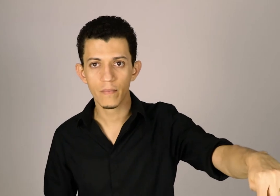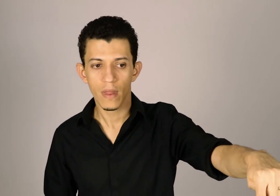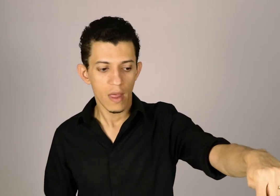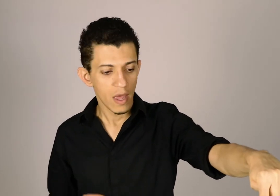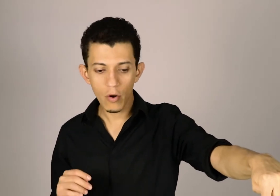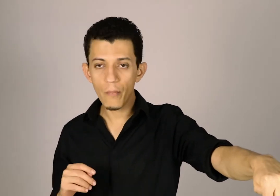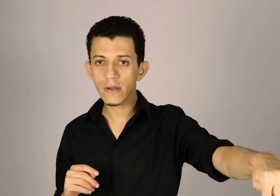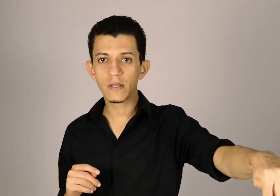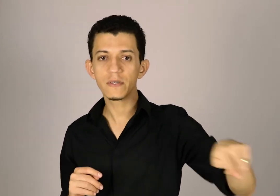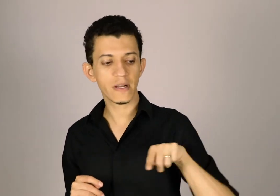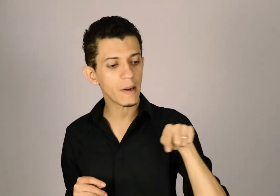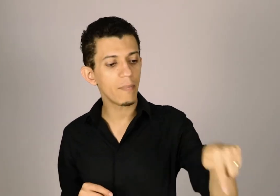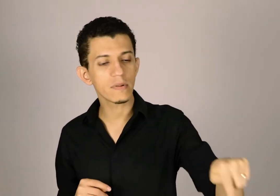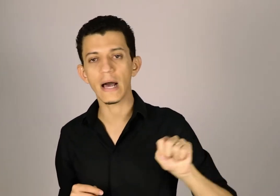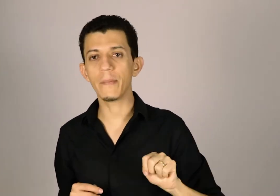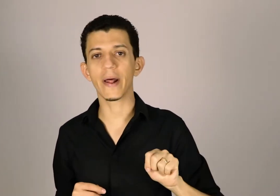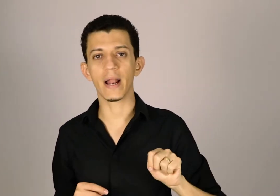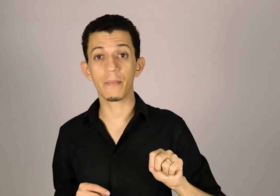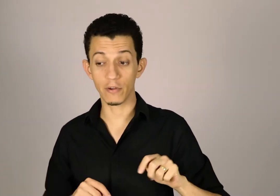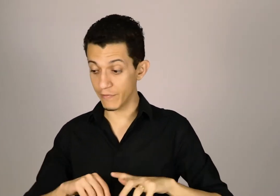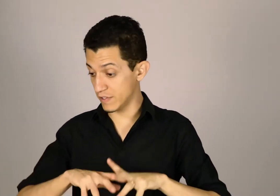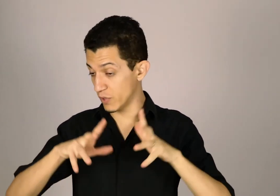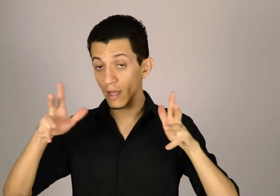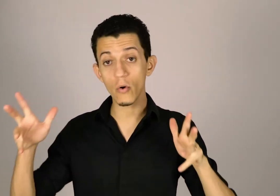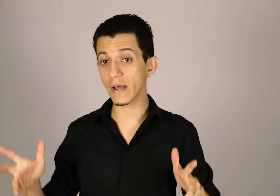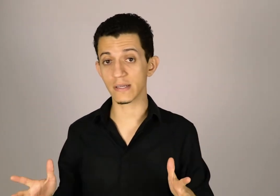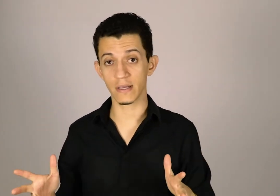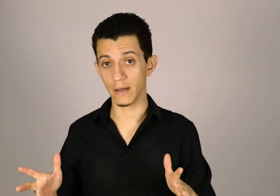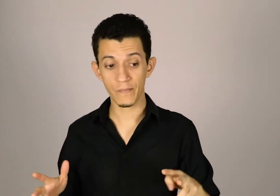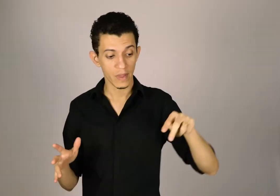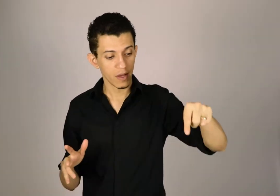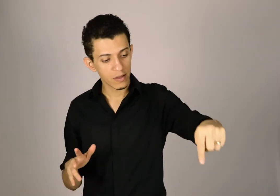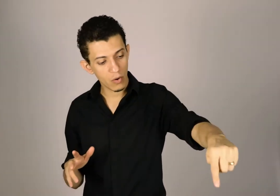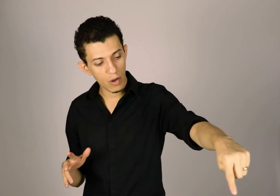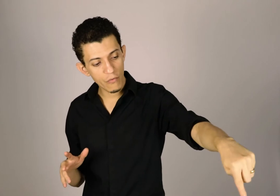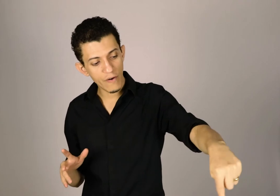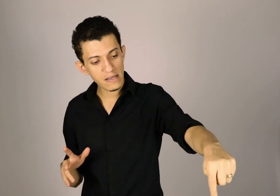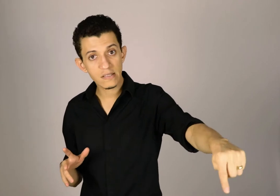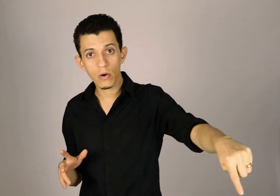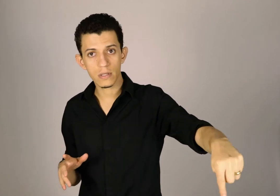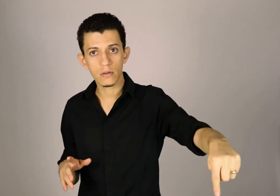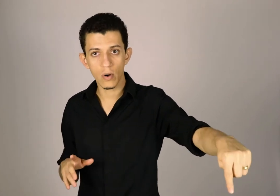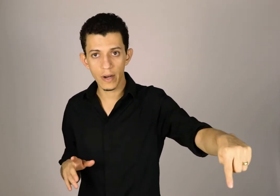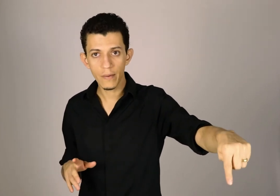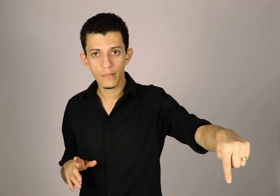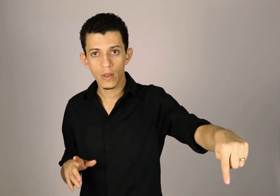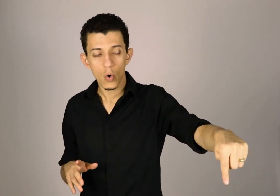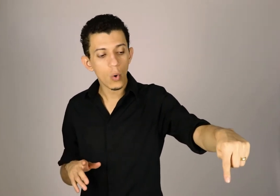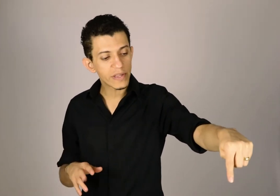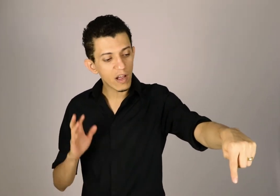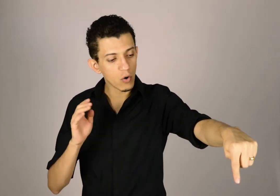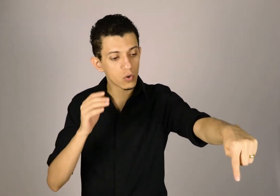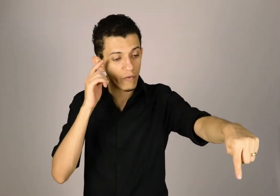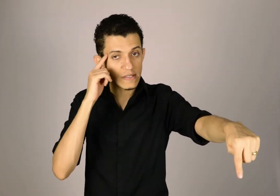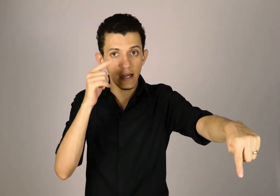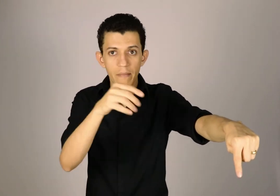eu não posso simplesmente apontar para ela, porque eu já fiz muita coisa aqui. Então, eu faço essa rotatória. O interlocutor vai se lembrar